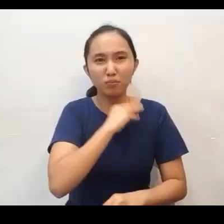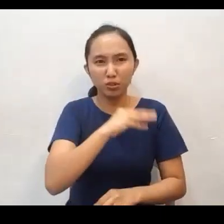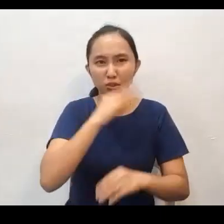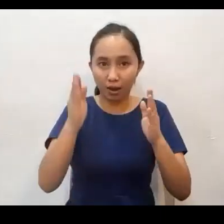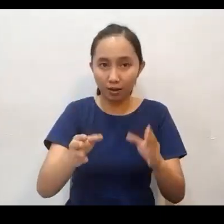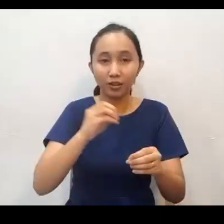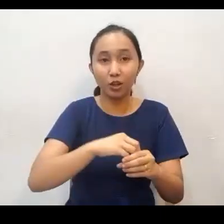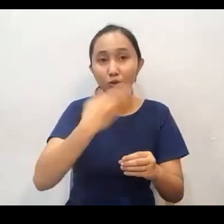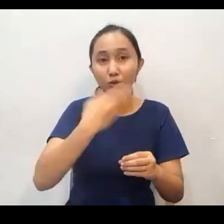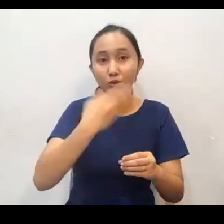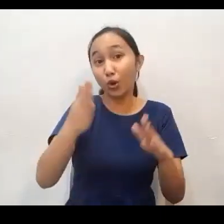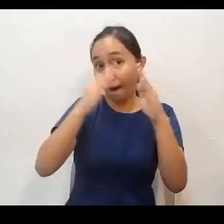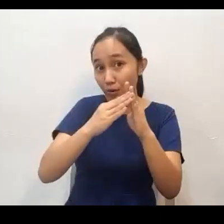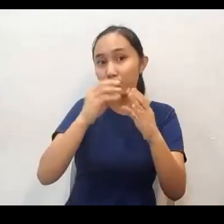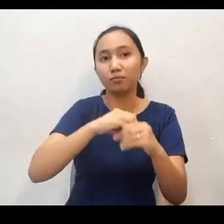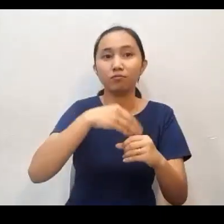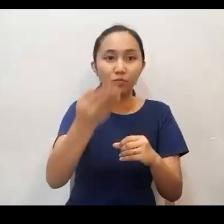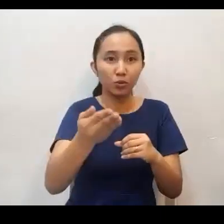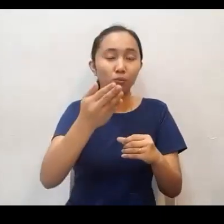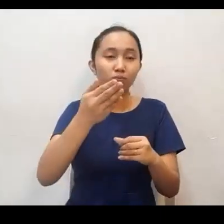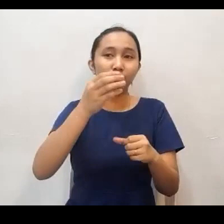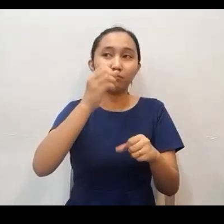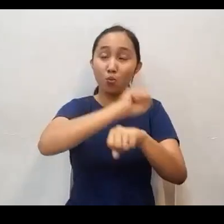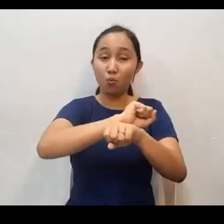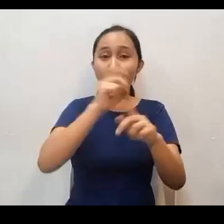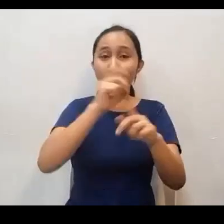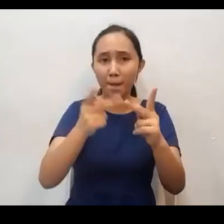At kayo po ay misyonaryo sa lugar kung saan ka nagtatrabaho.